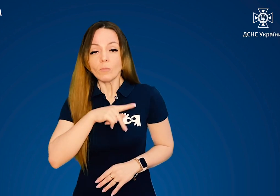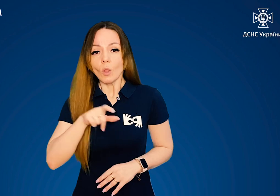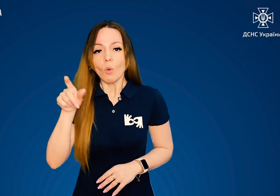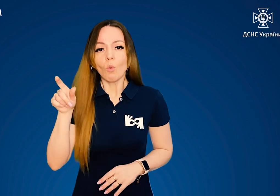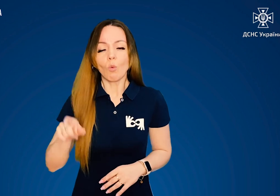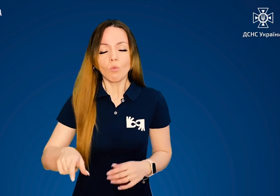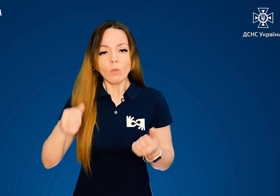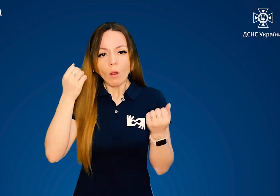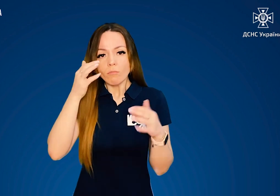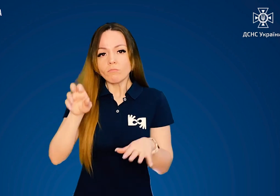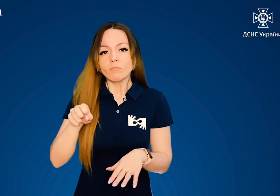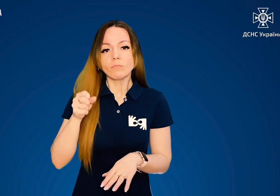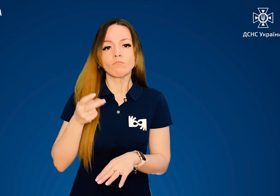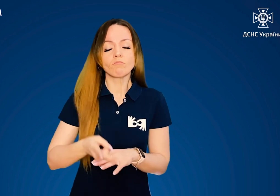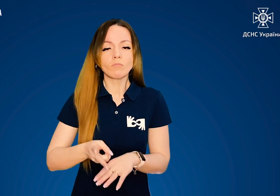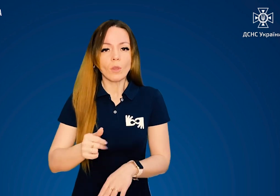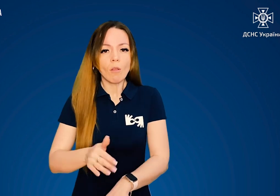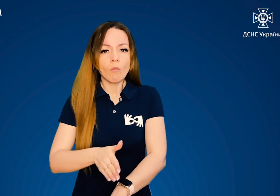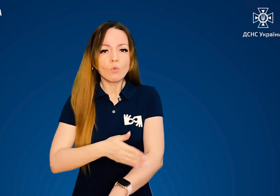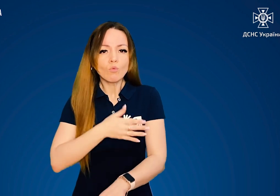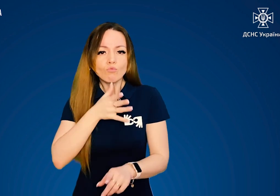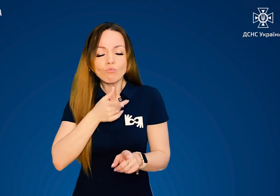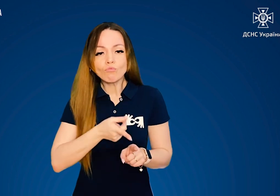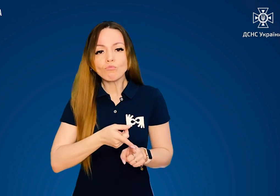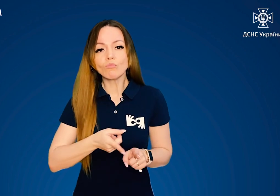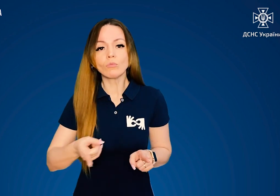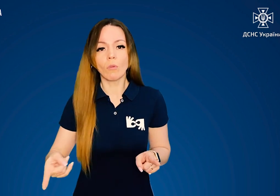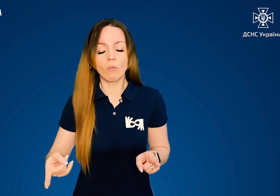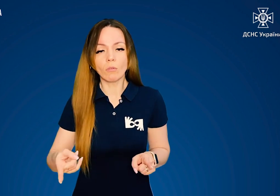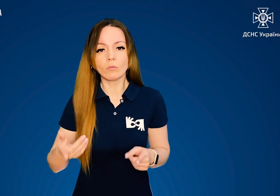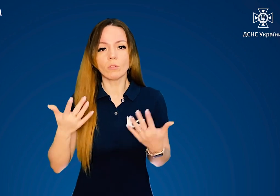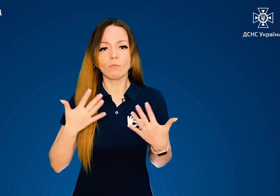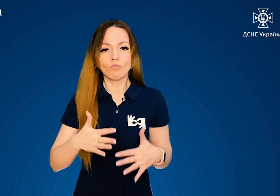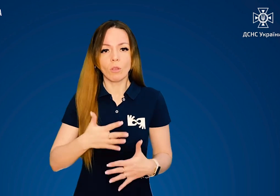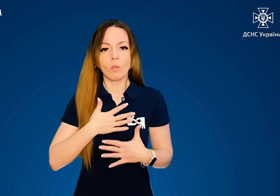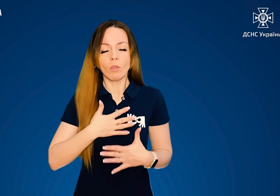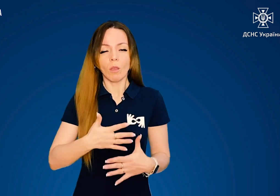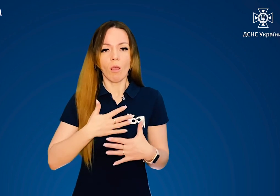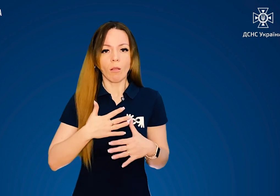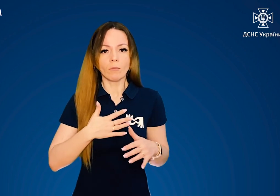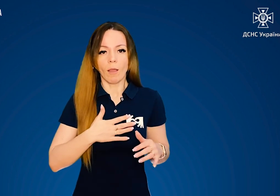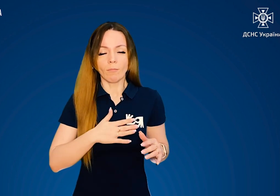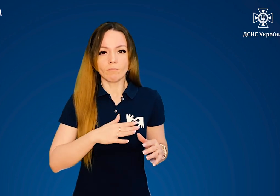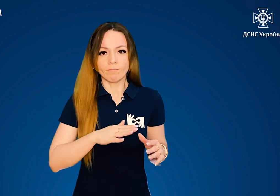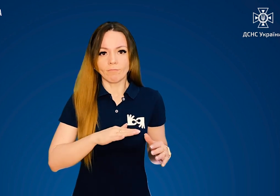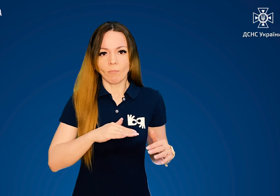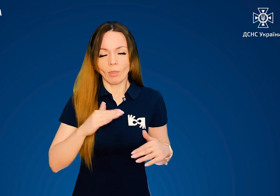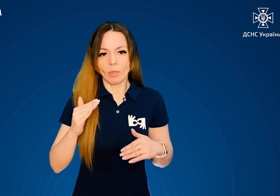отруєнні людина втрачає свідомість на тривалий час. Виникає розлад дихання.